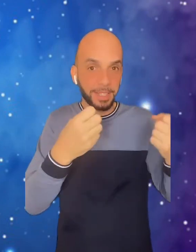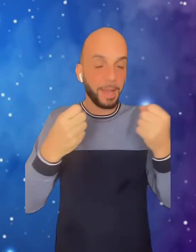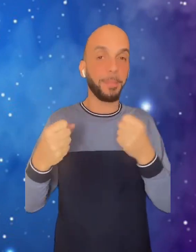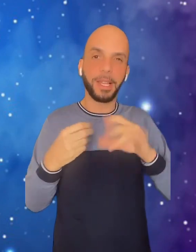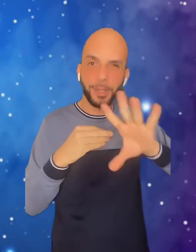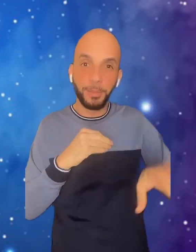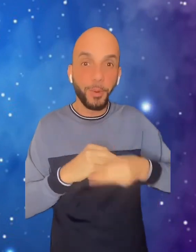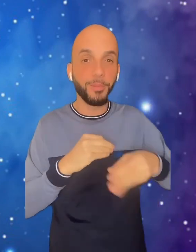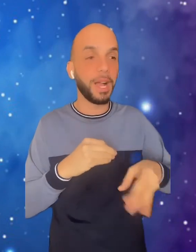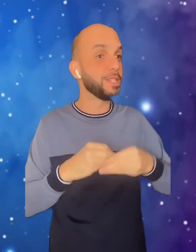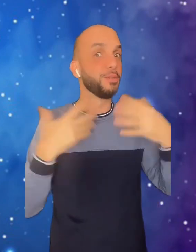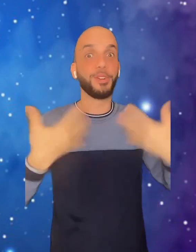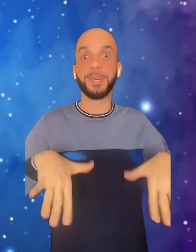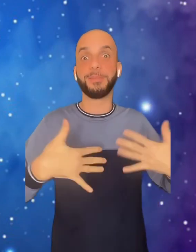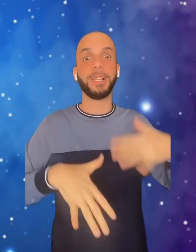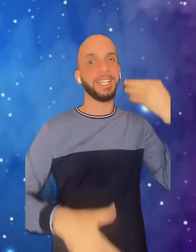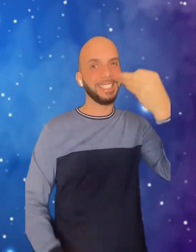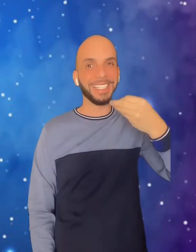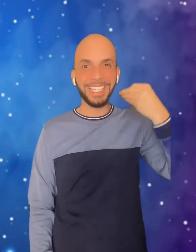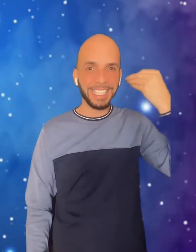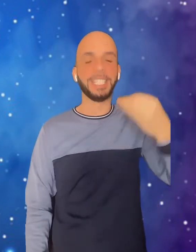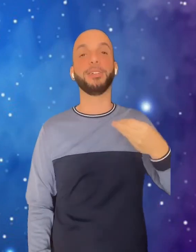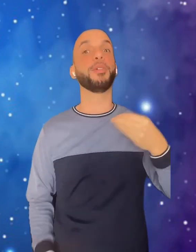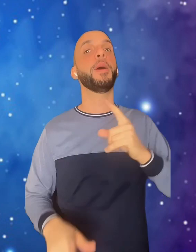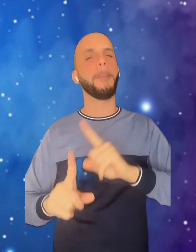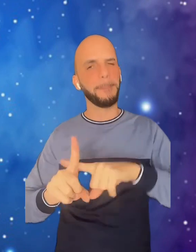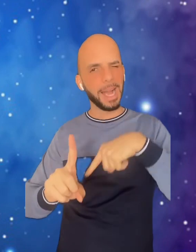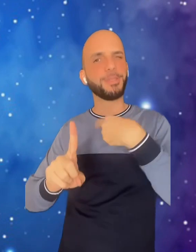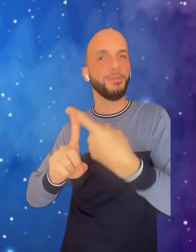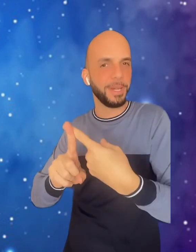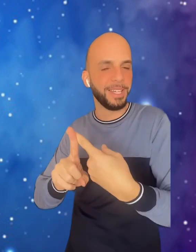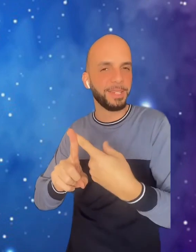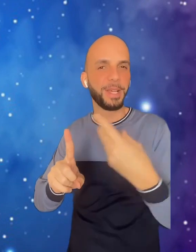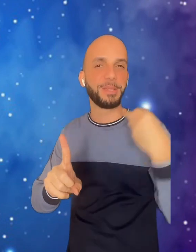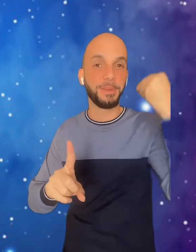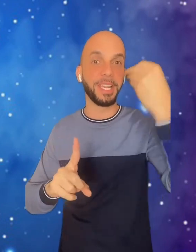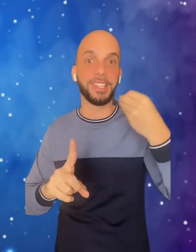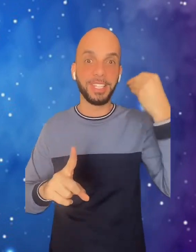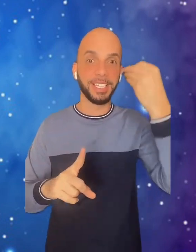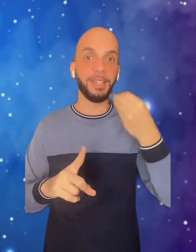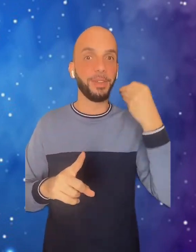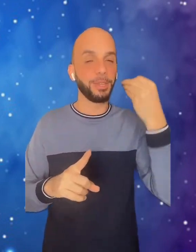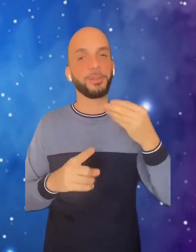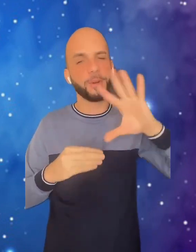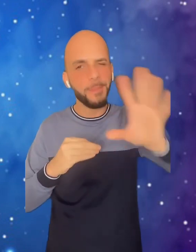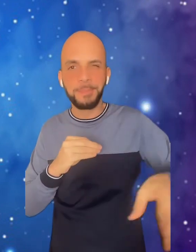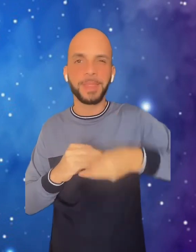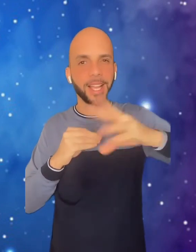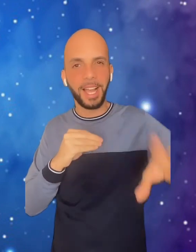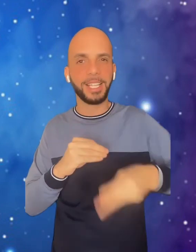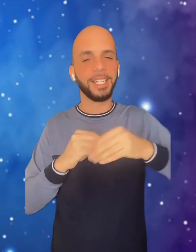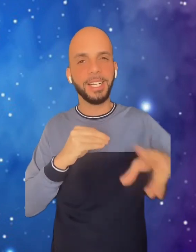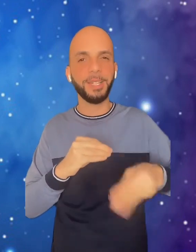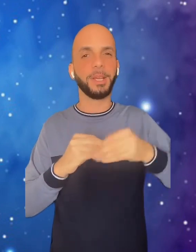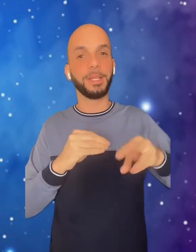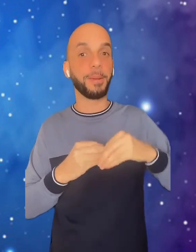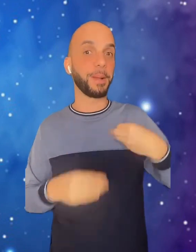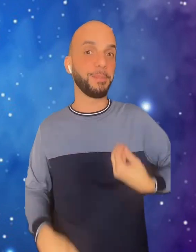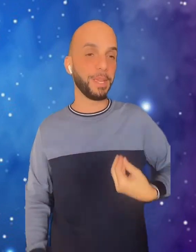aprender um pouco mais e foi uma experiência incrível, mais uma experiência incrível que eu estou agregando para a minha